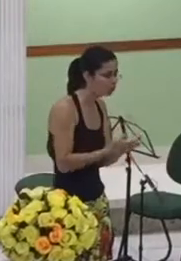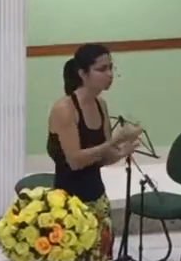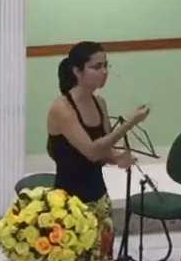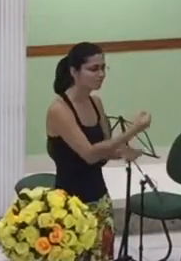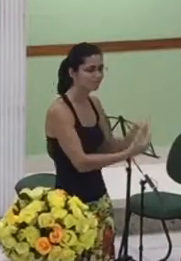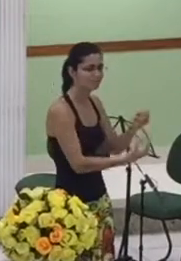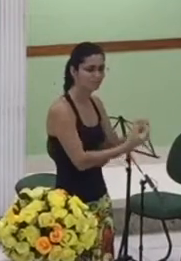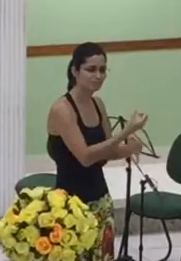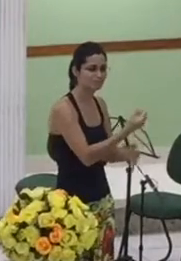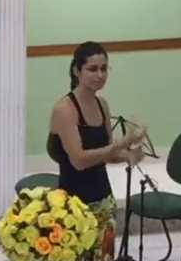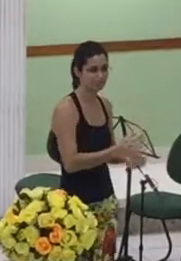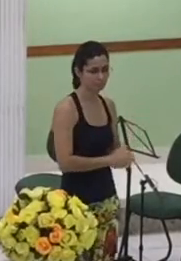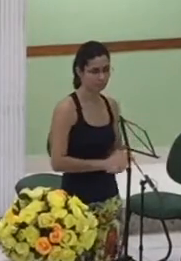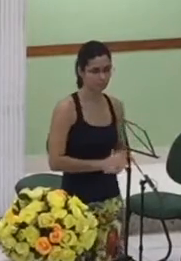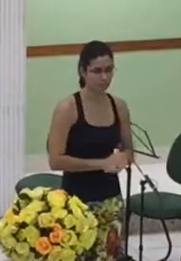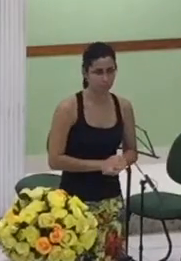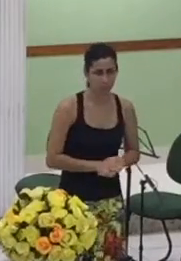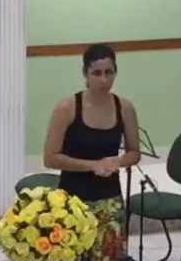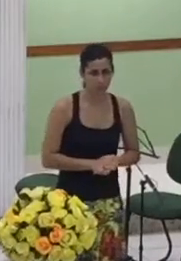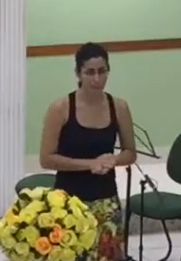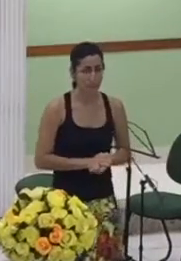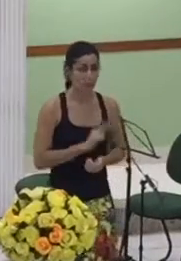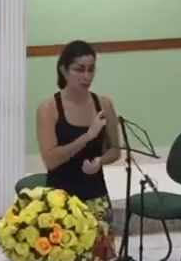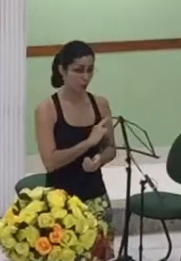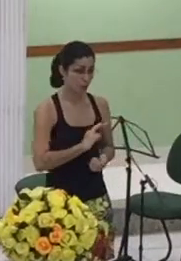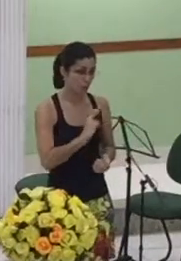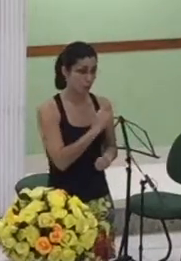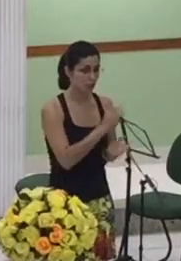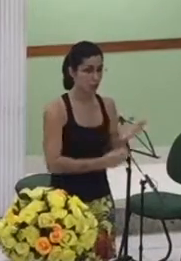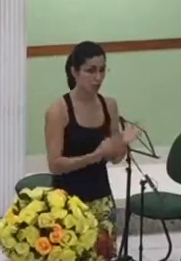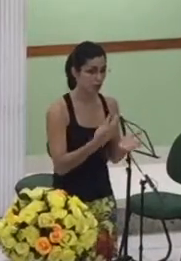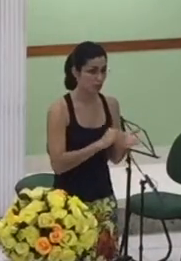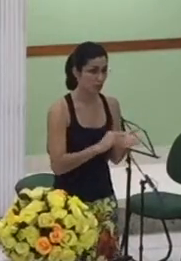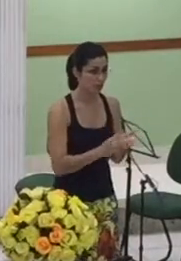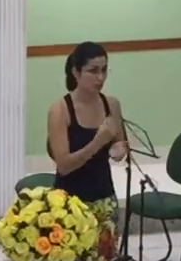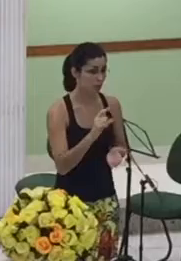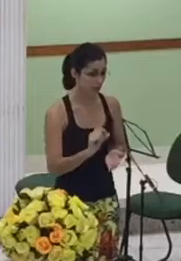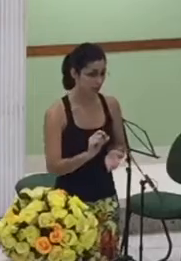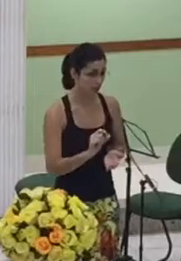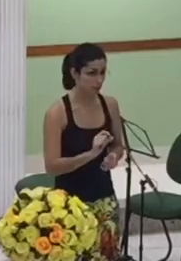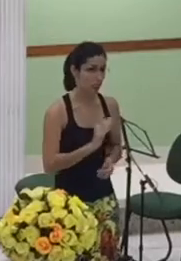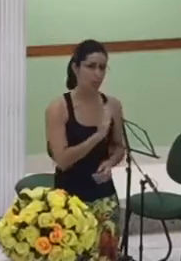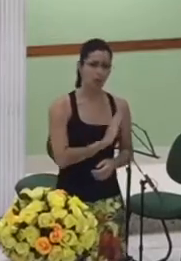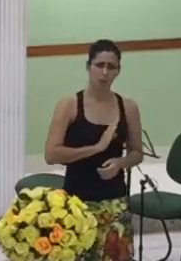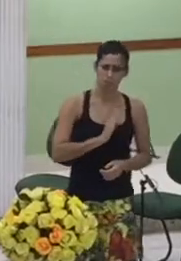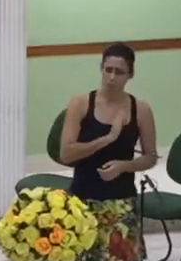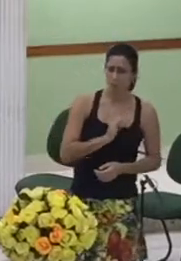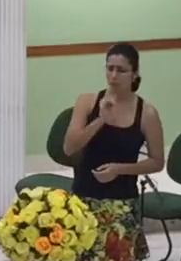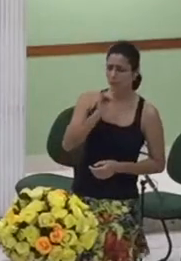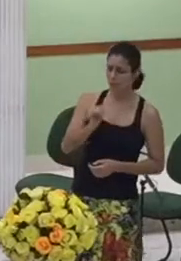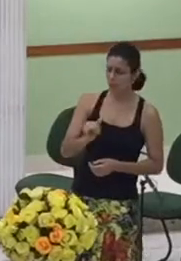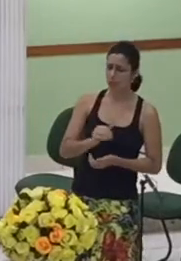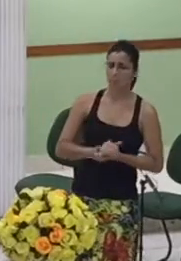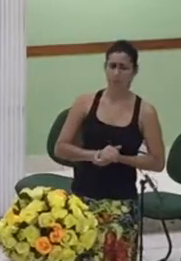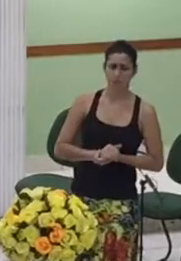capítulo 3 versículo 10 nos diz assim Boaz diz a ela bendito sejas tudo Senhor minha filha